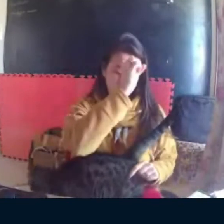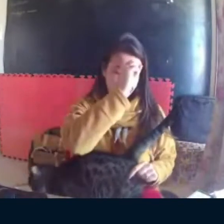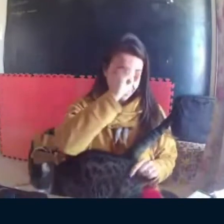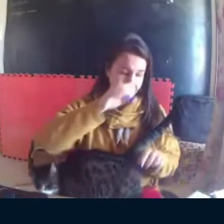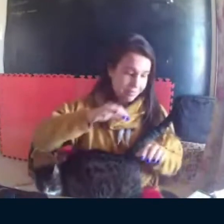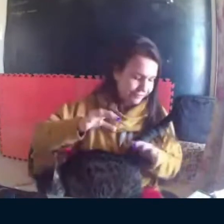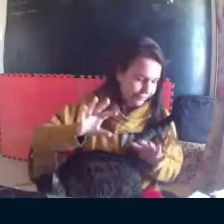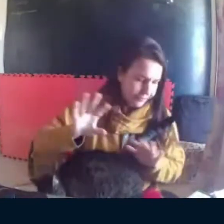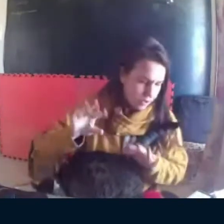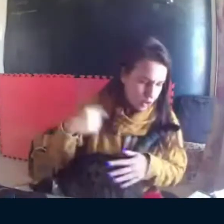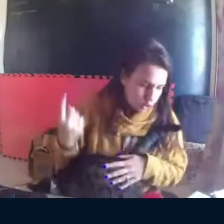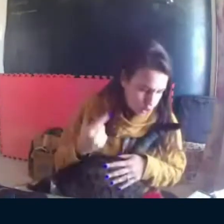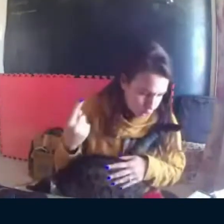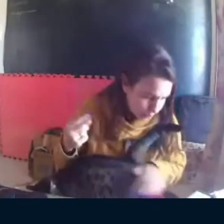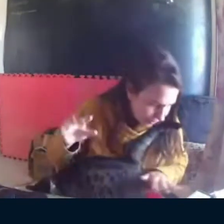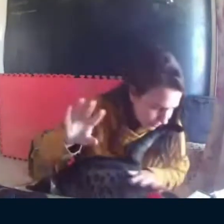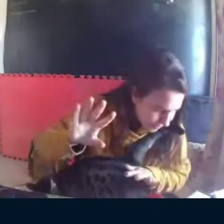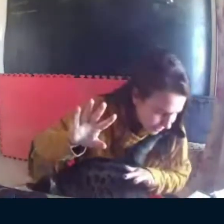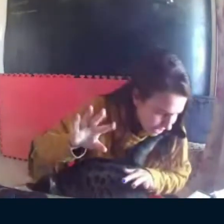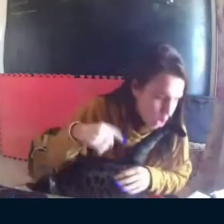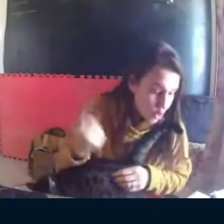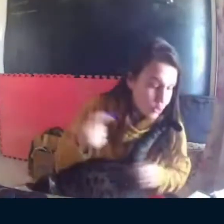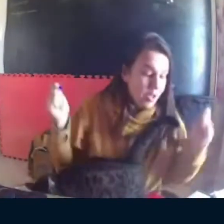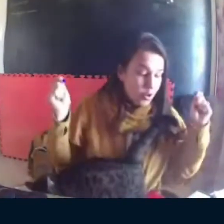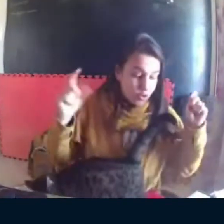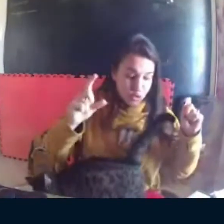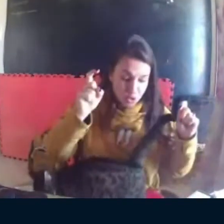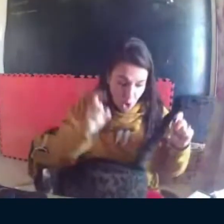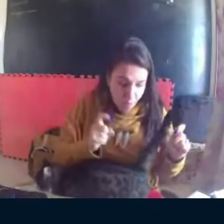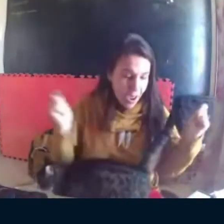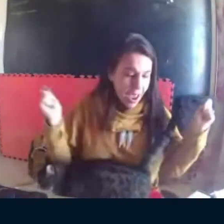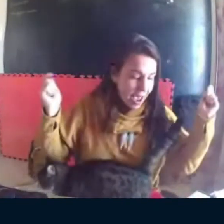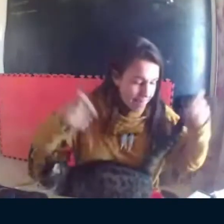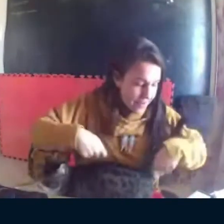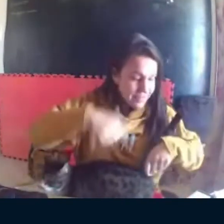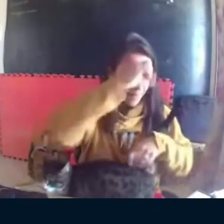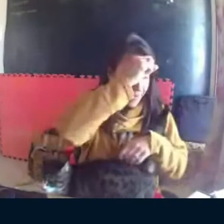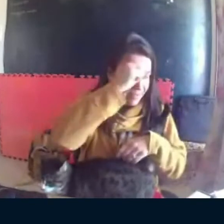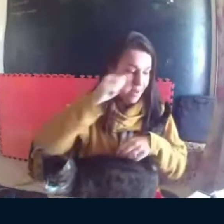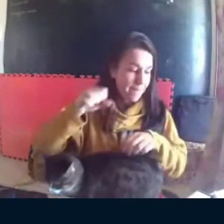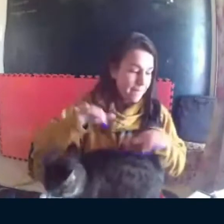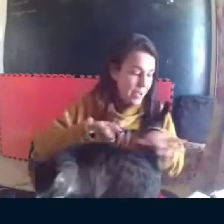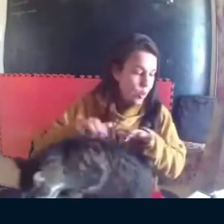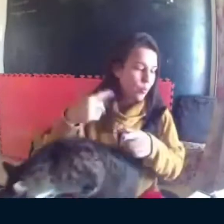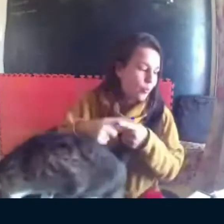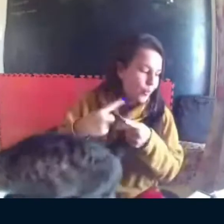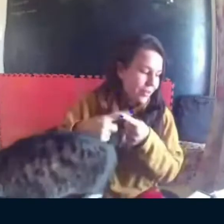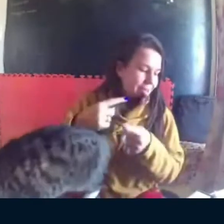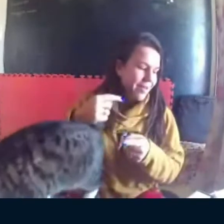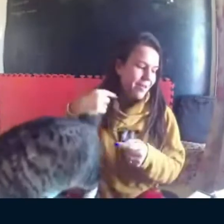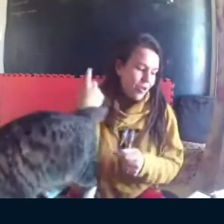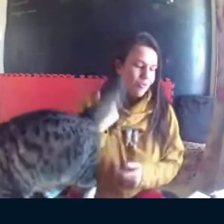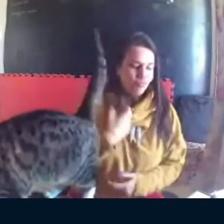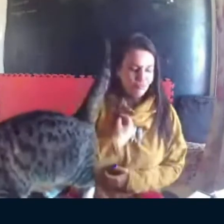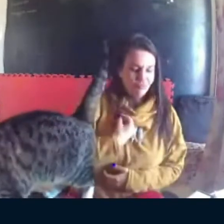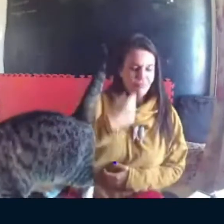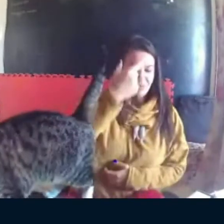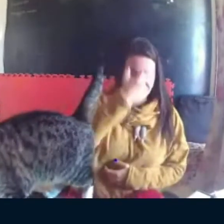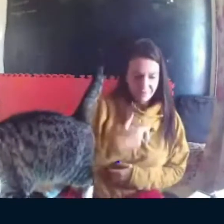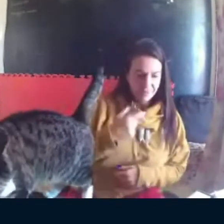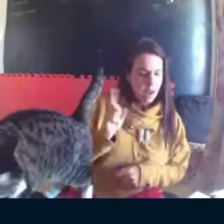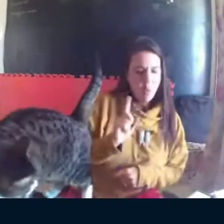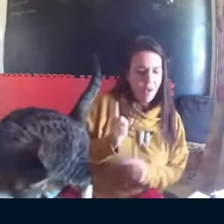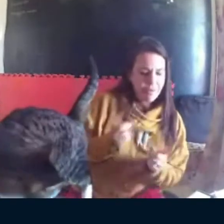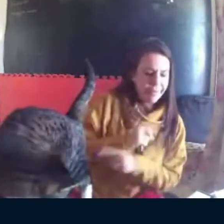Por exemplo, nós somos capazes de aprender piano porque somos seres musicais e não ao contrário. Por aprendermos piano,